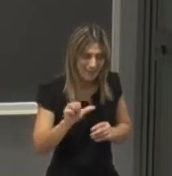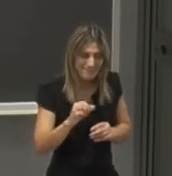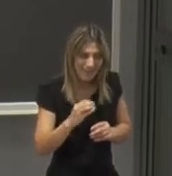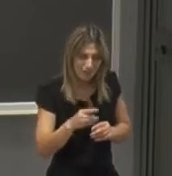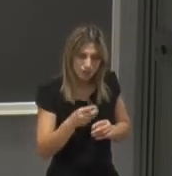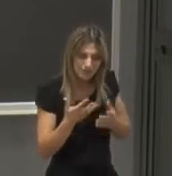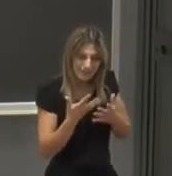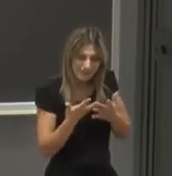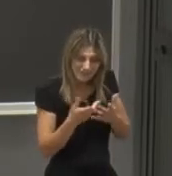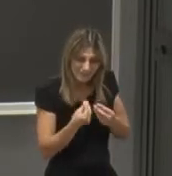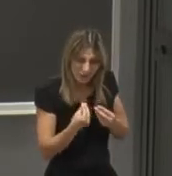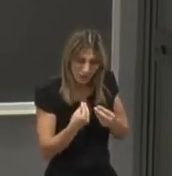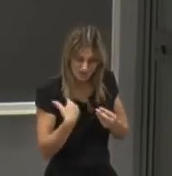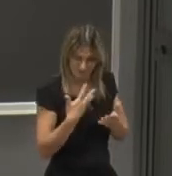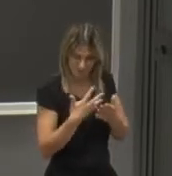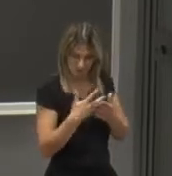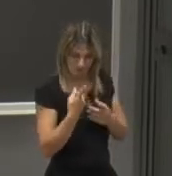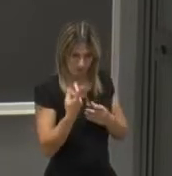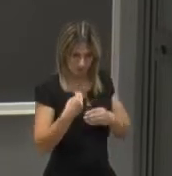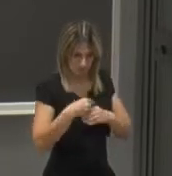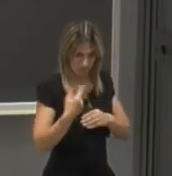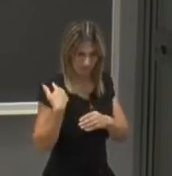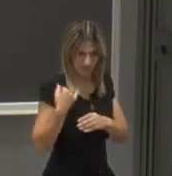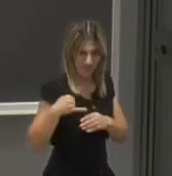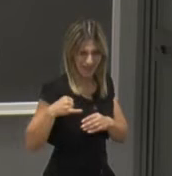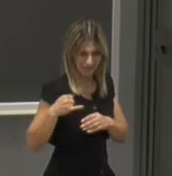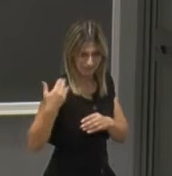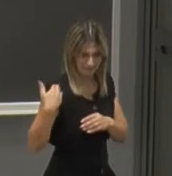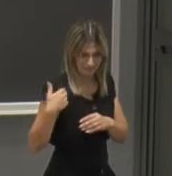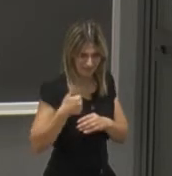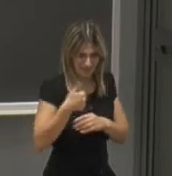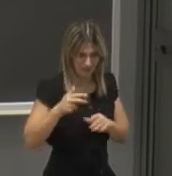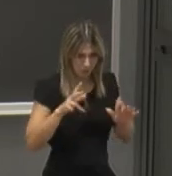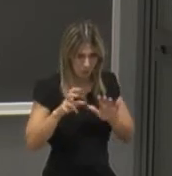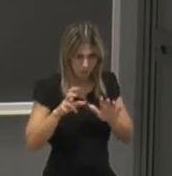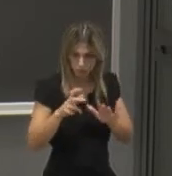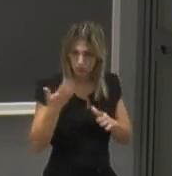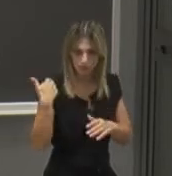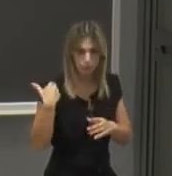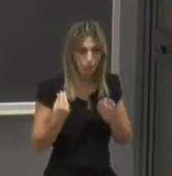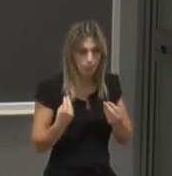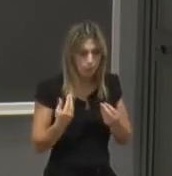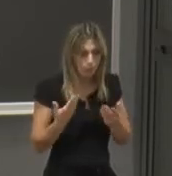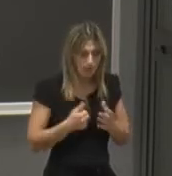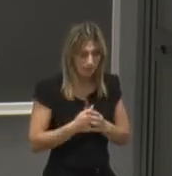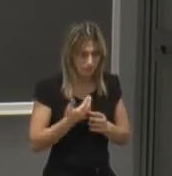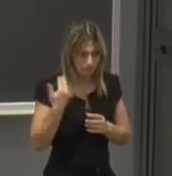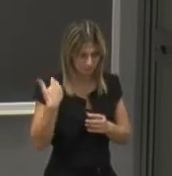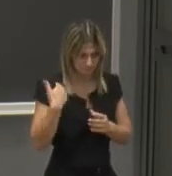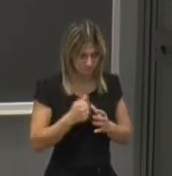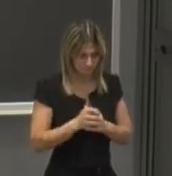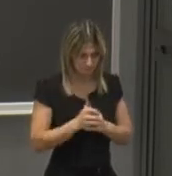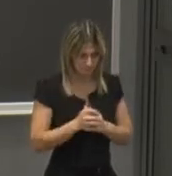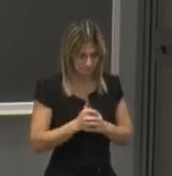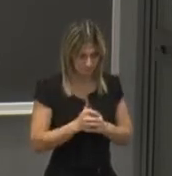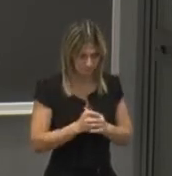racconto un altro piccolo aneddoto diciamo alla fine dell'Ottocento quando si stava diciamo nella piena era